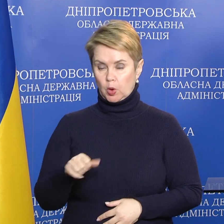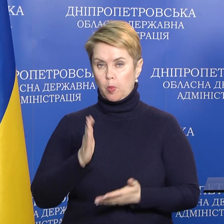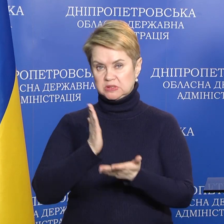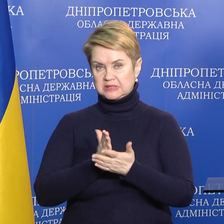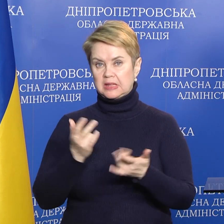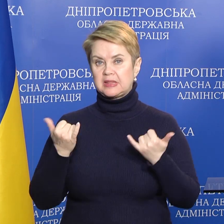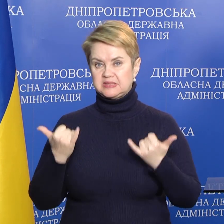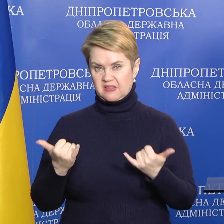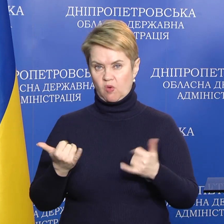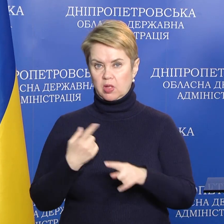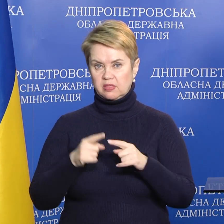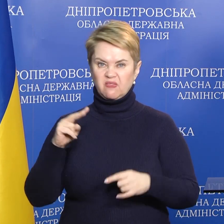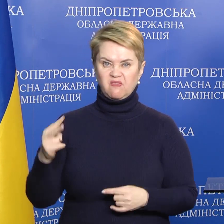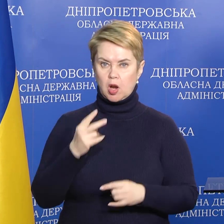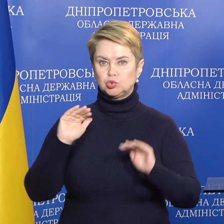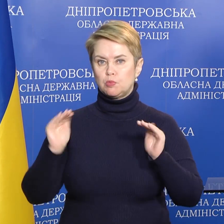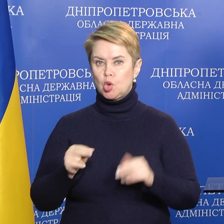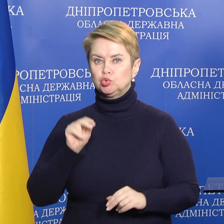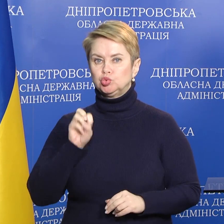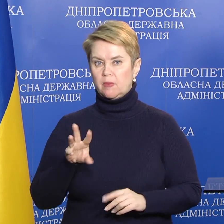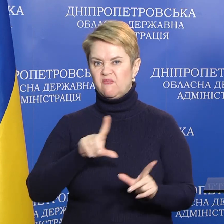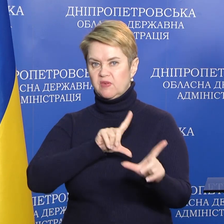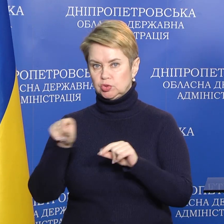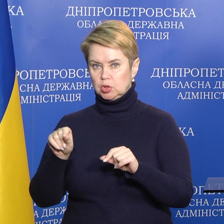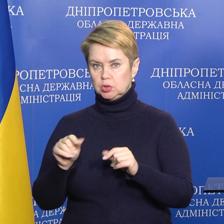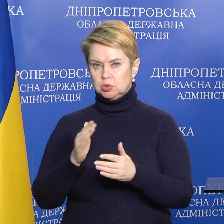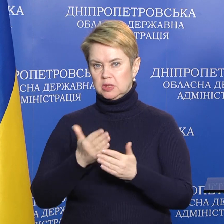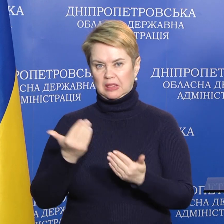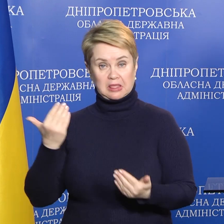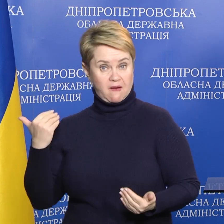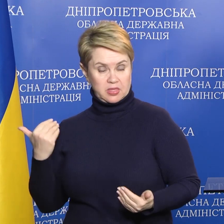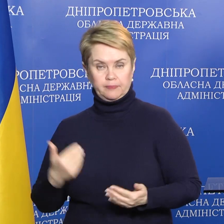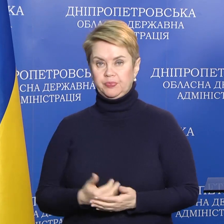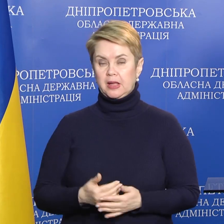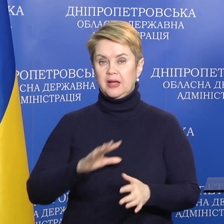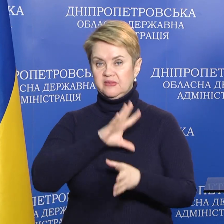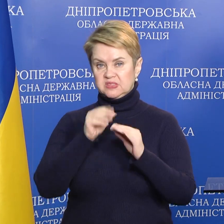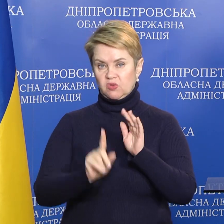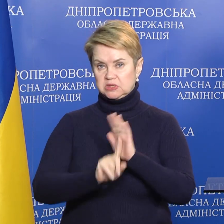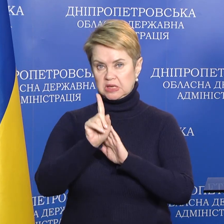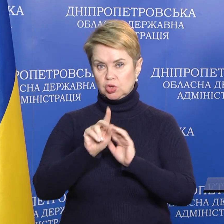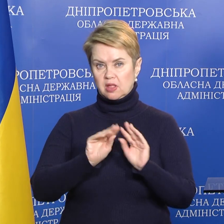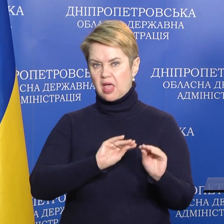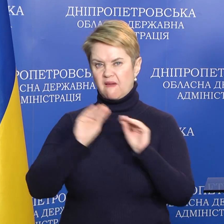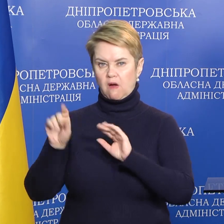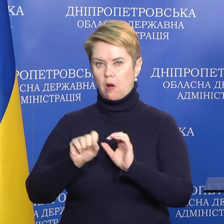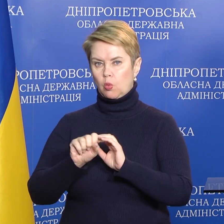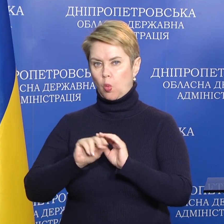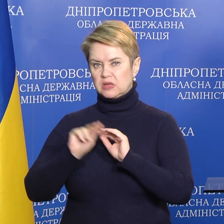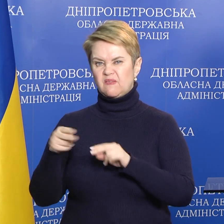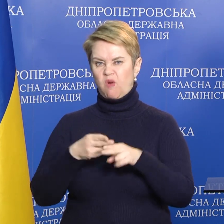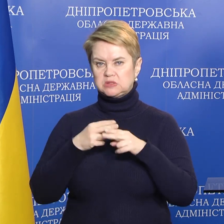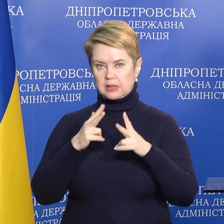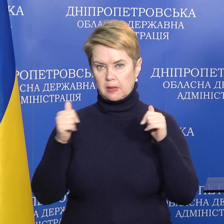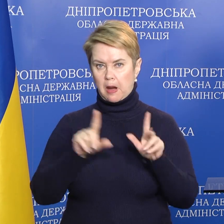состоянию на сегодня это в два раза меньше, чем выезжали совсем недавно. Всего с начала эвакуации через вокзал